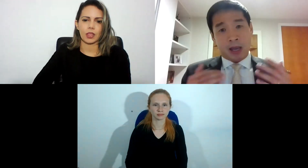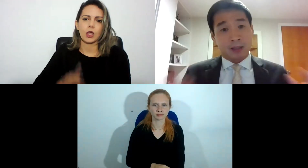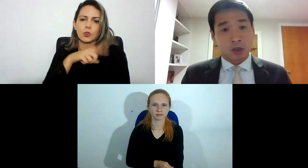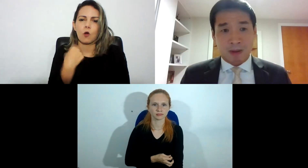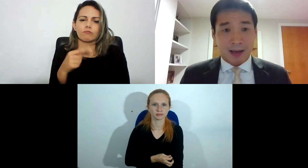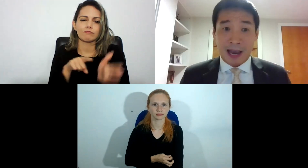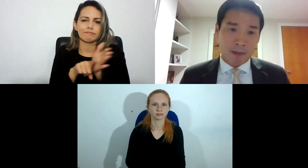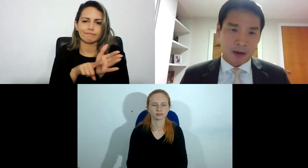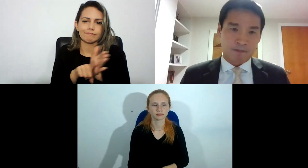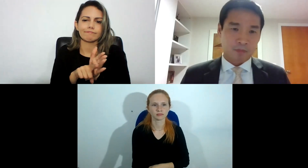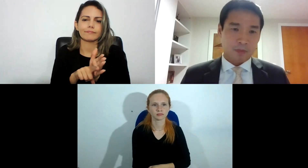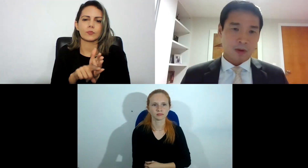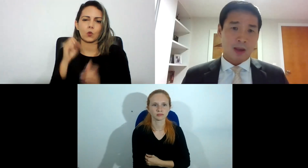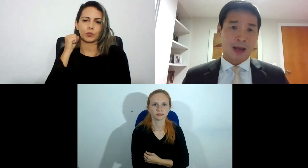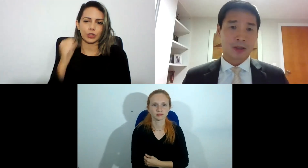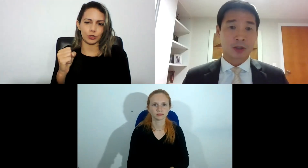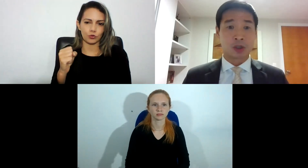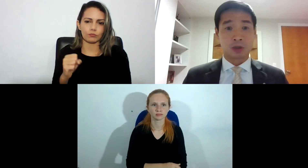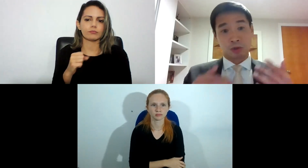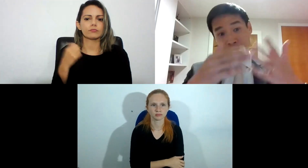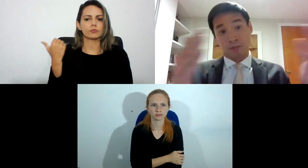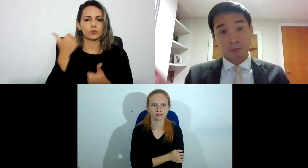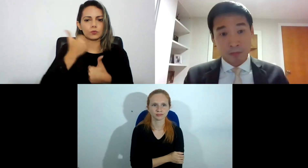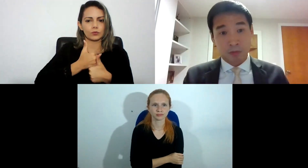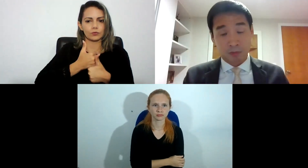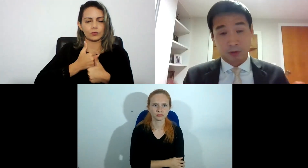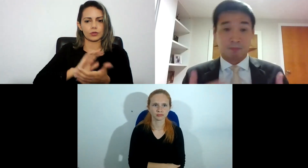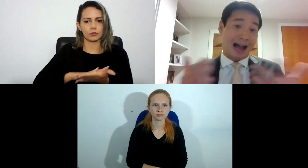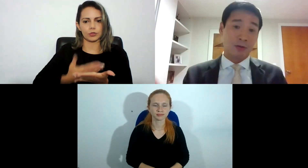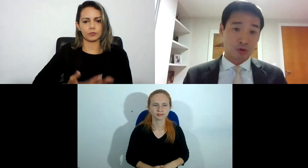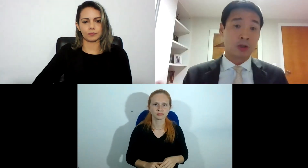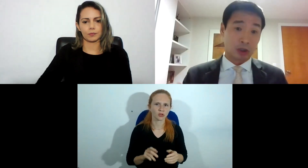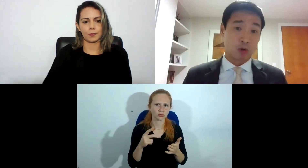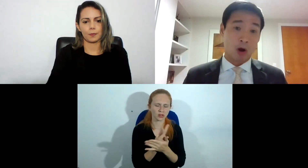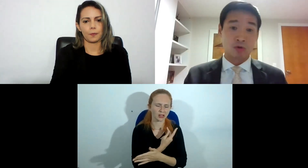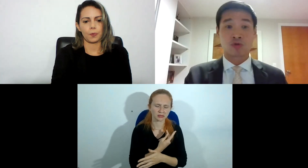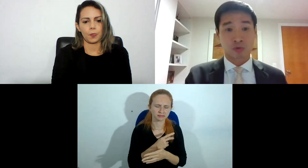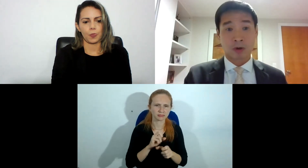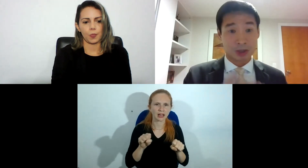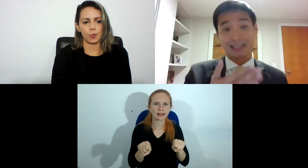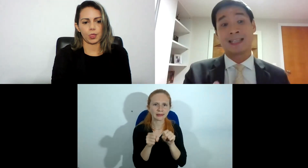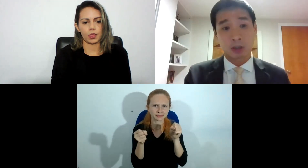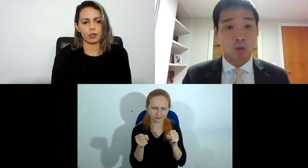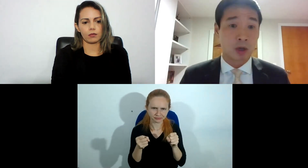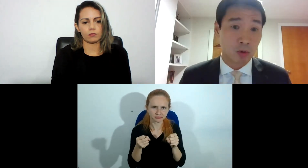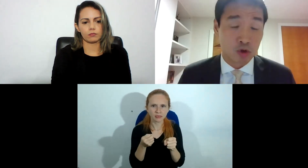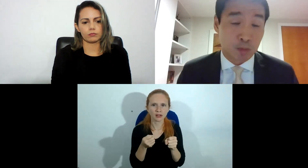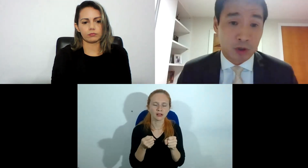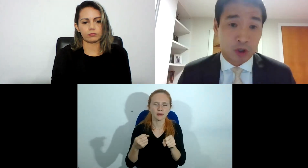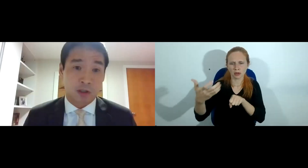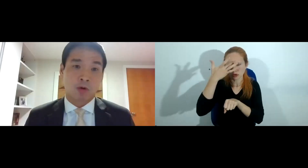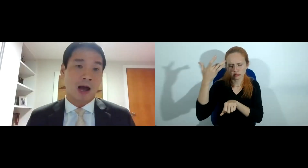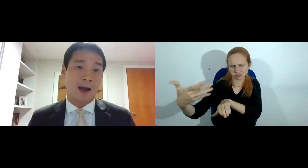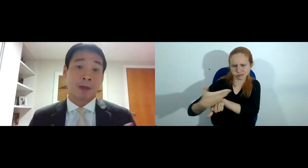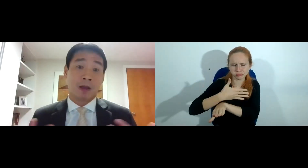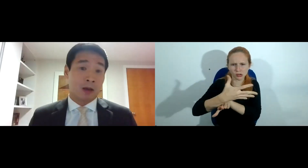existe uma quebra de sigilo de um dados sigilados de acesso ao conteúdo do